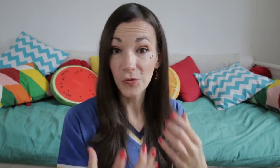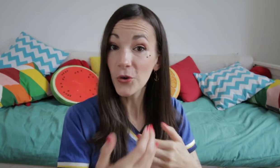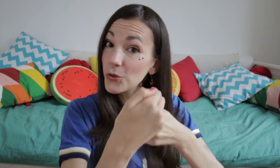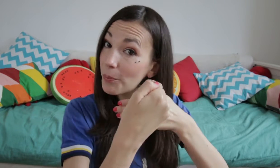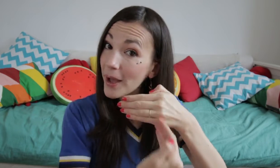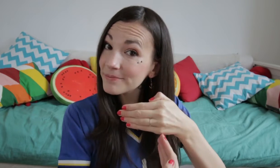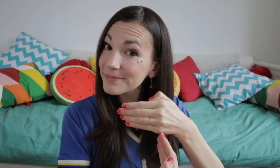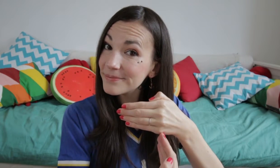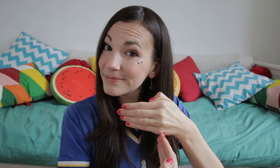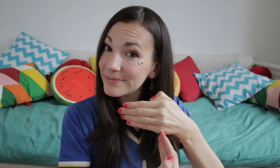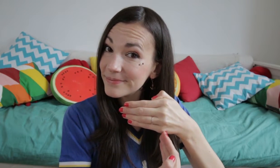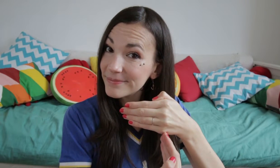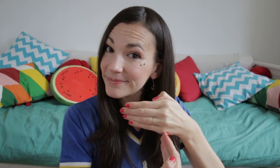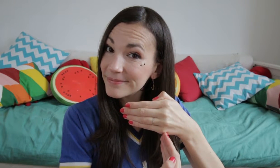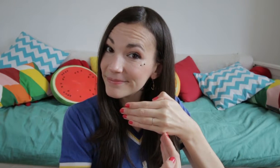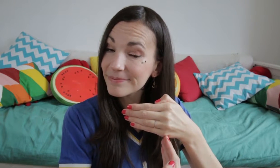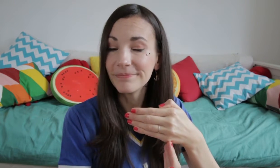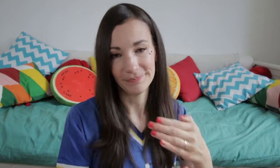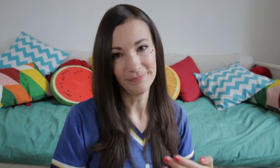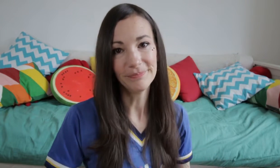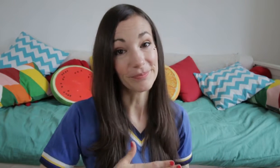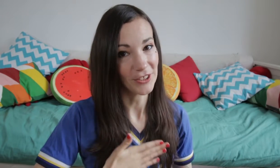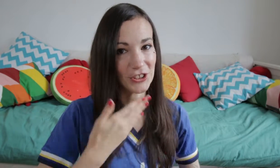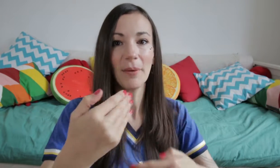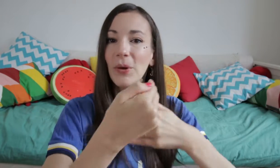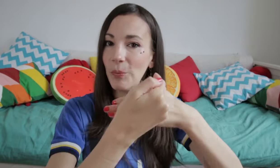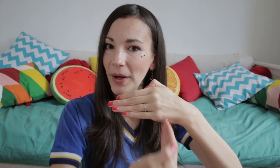veux du pain ? J'aime le pain,